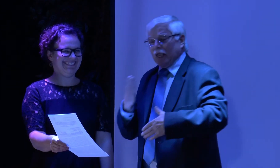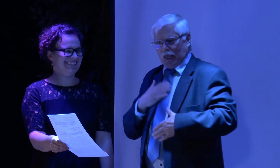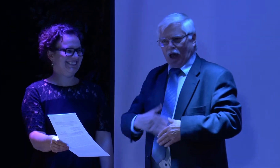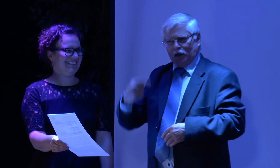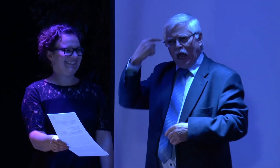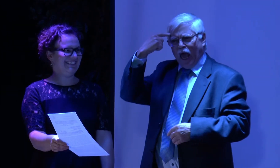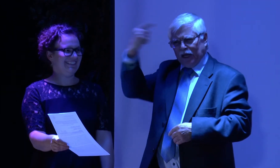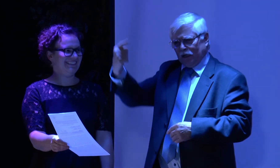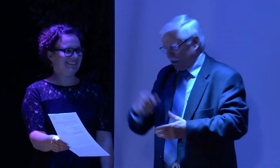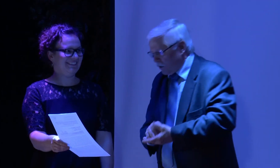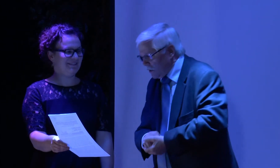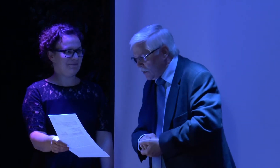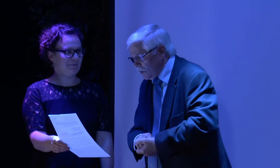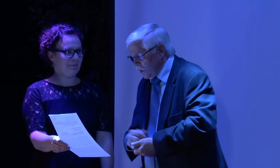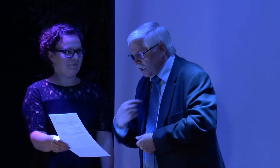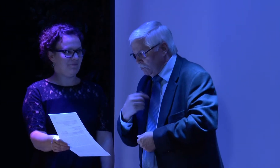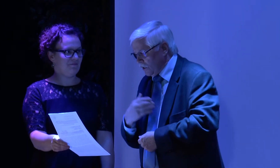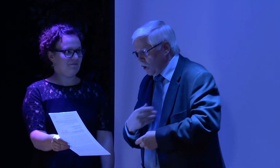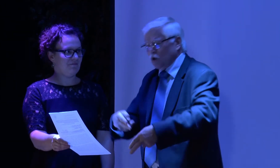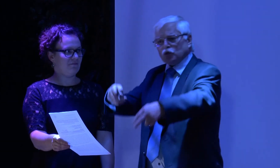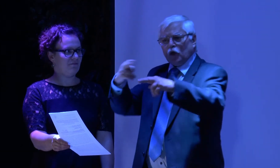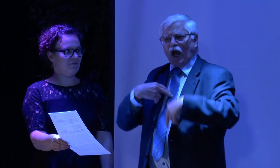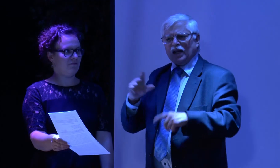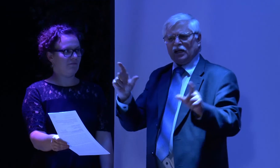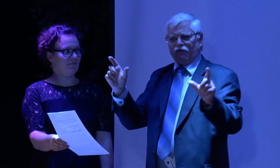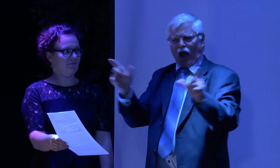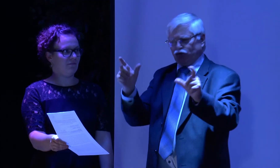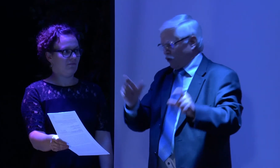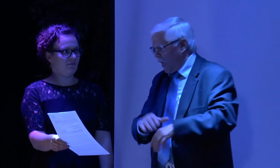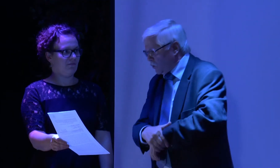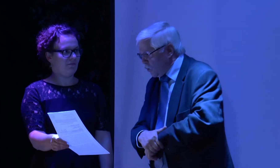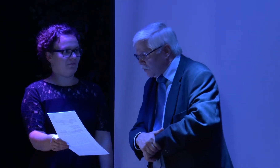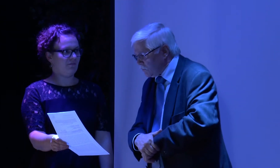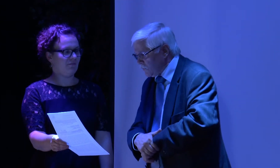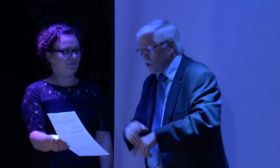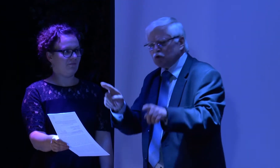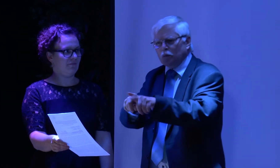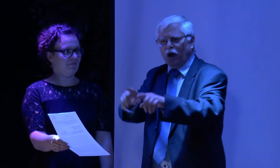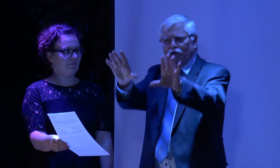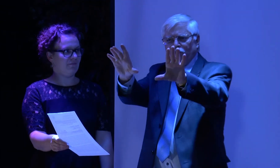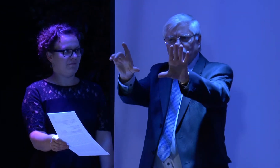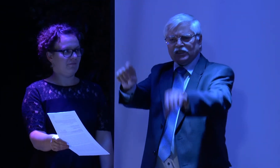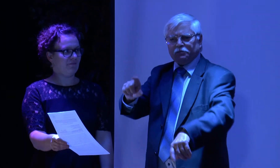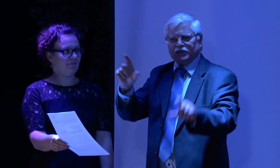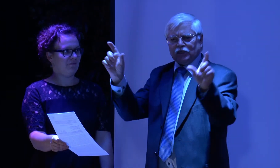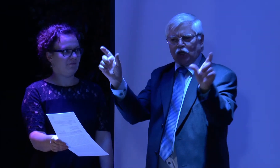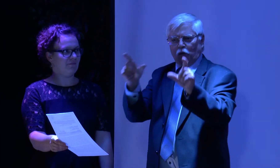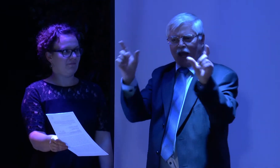Ich erinnere mich gerne zurück an die Veranstaltung zum 75.